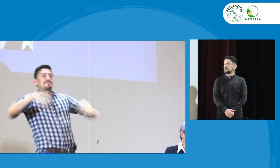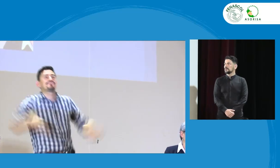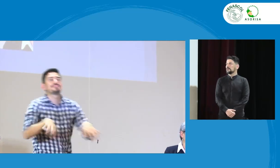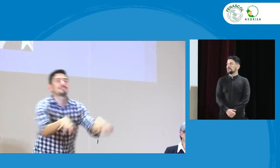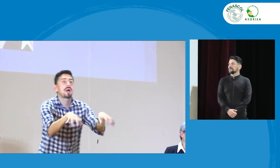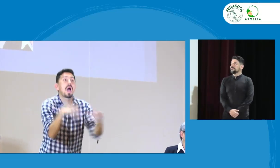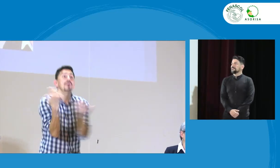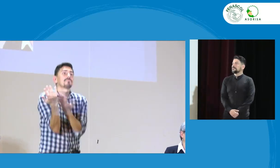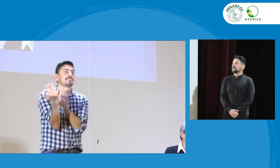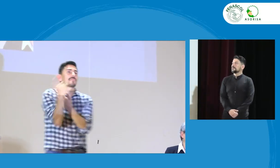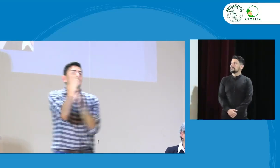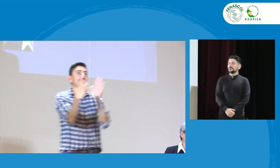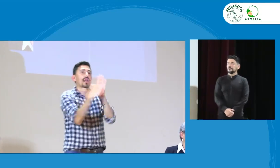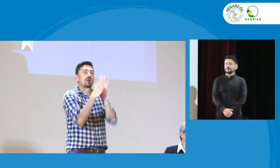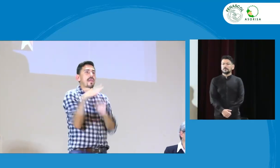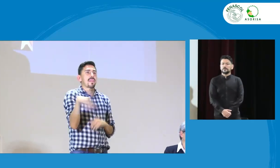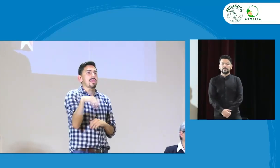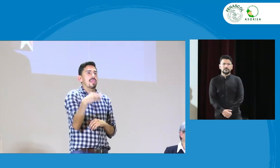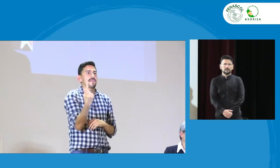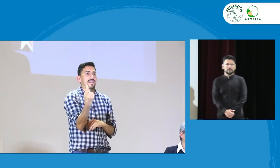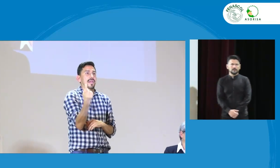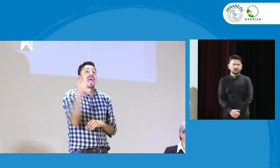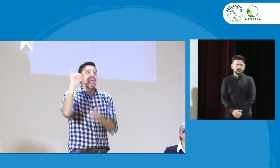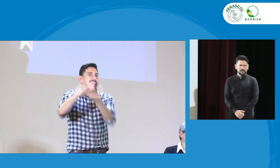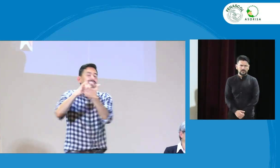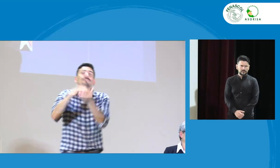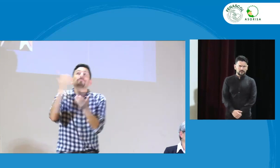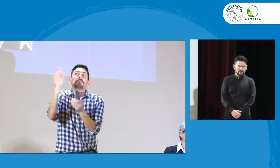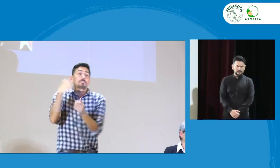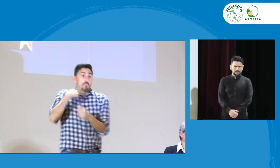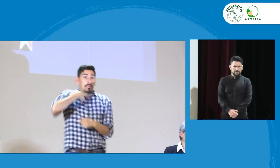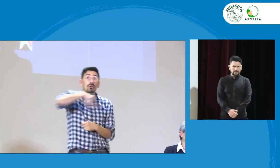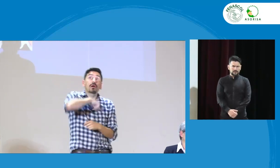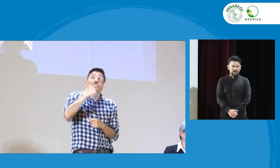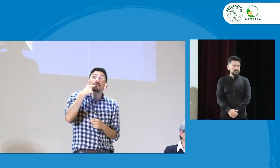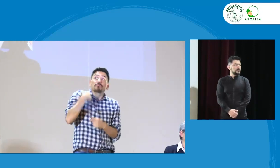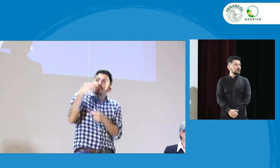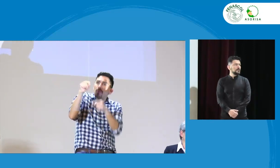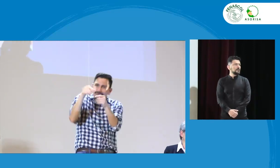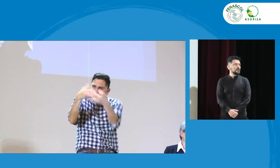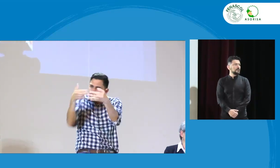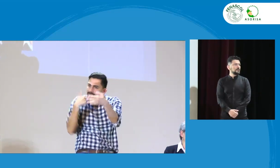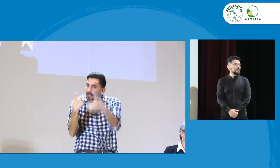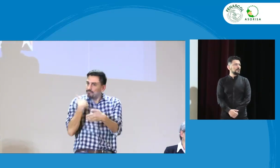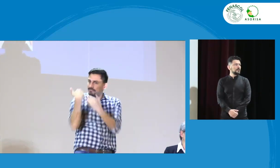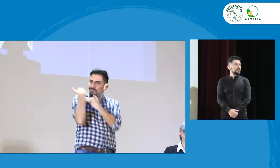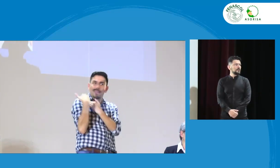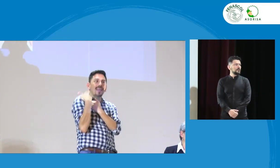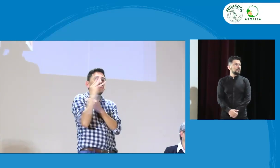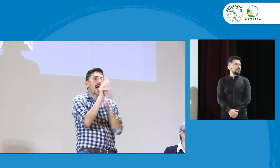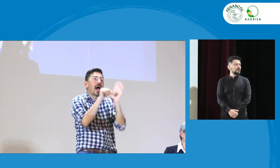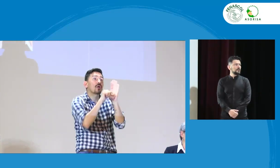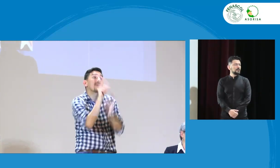para poder empezar a hacer la aplicabilidad a esta ley. Cuando esto ya se da, entonces